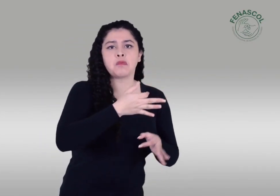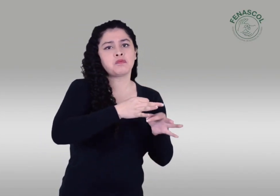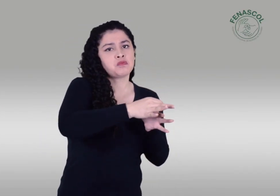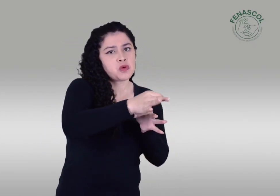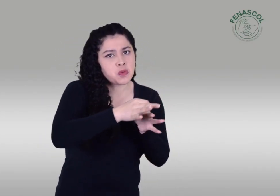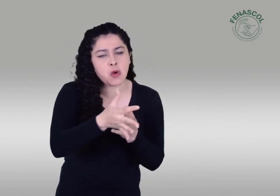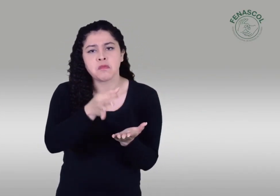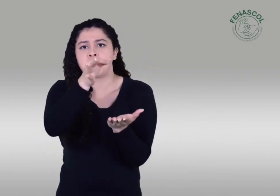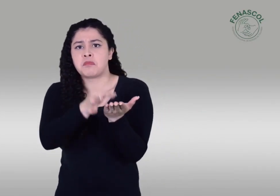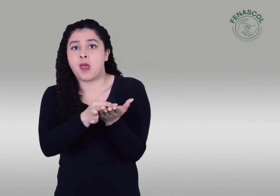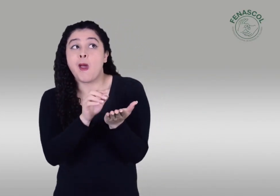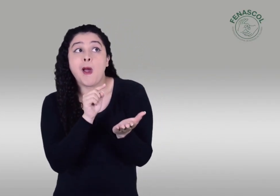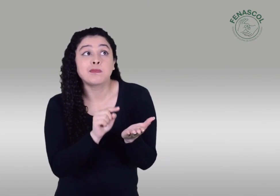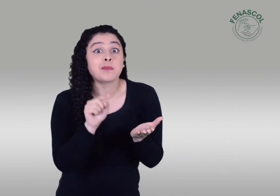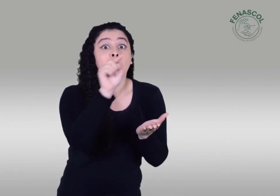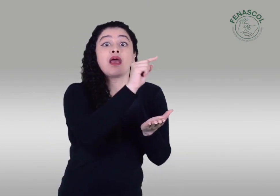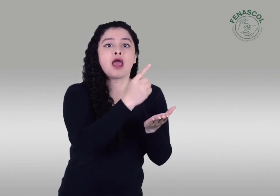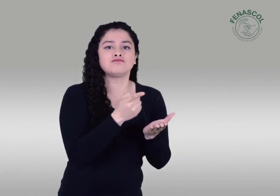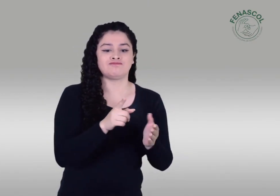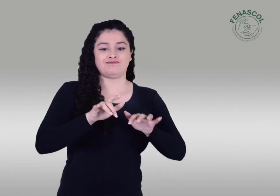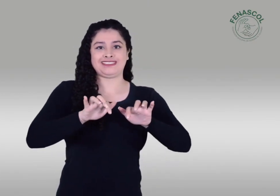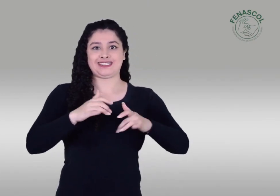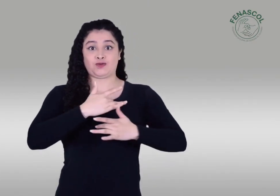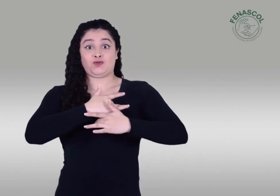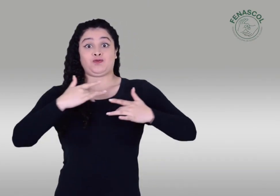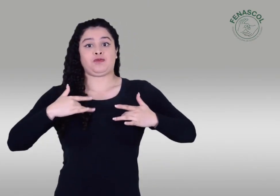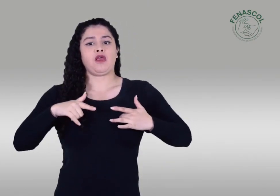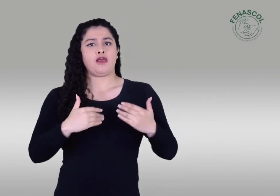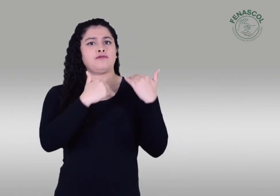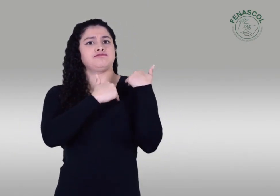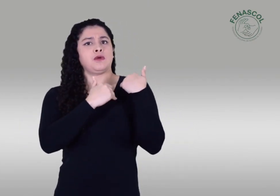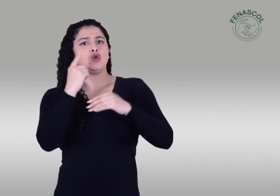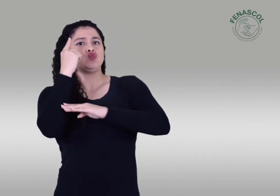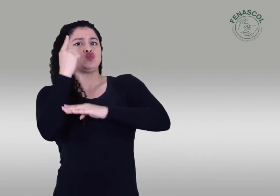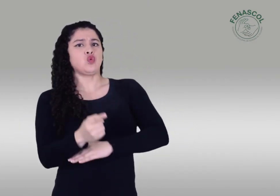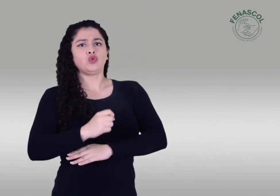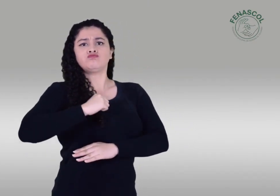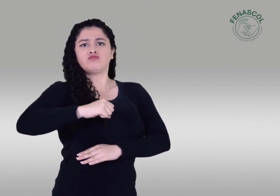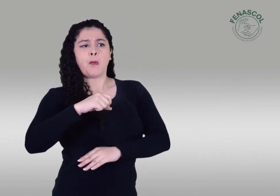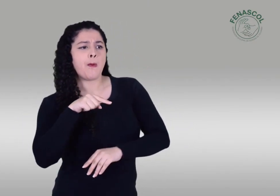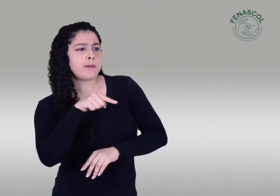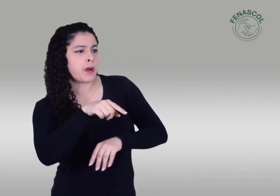que están autorizadas por la Secretaría de Salud Departamental o Municipal.